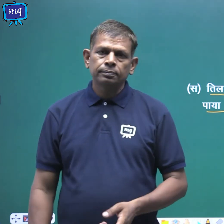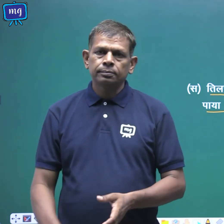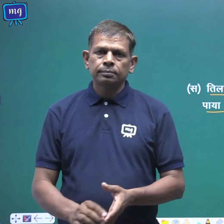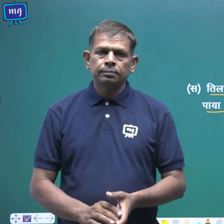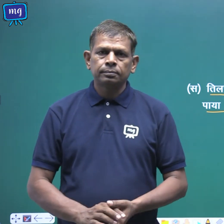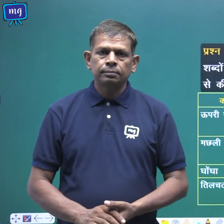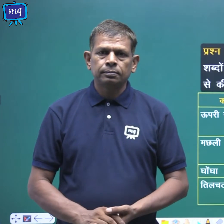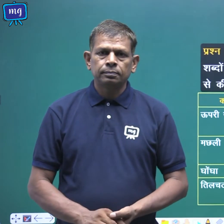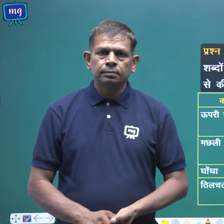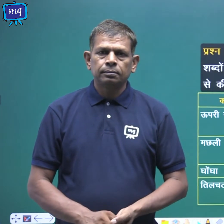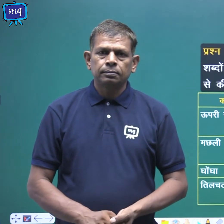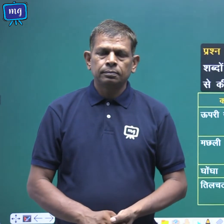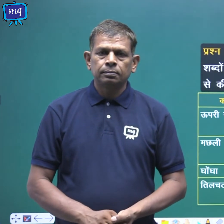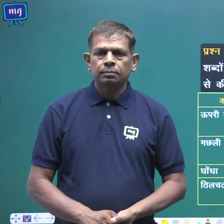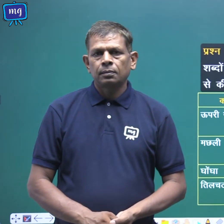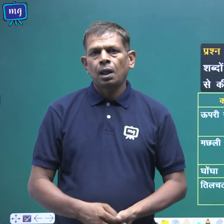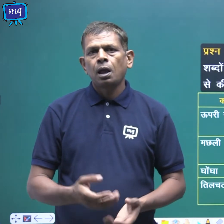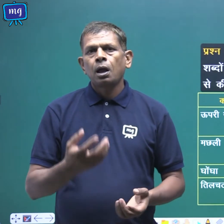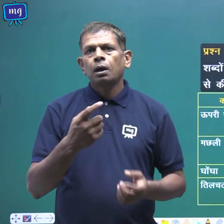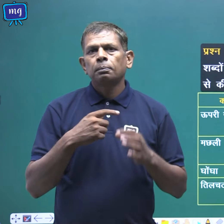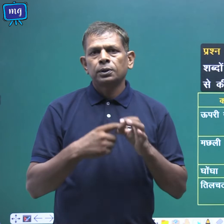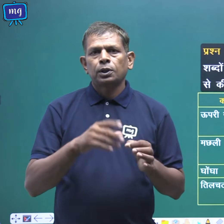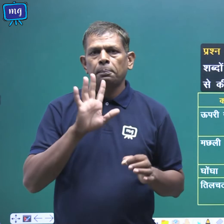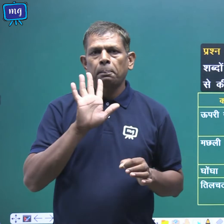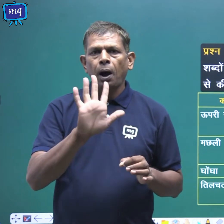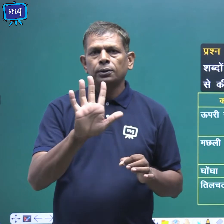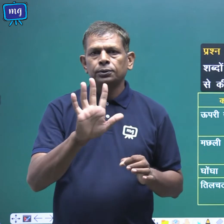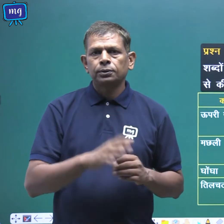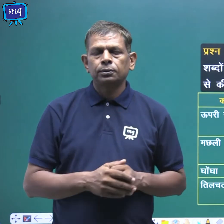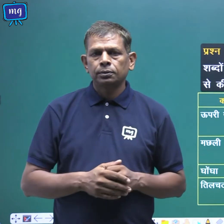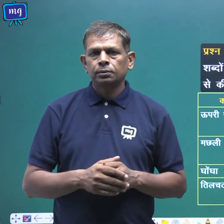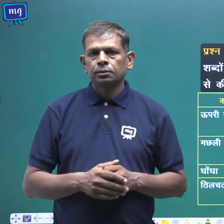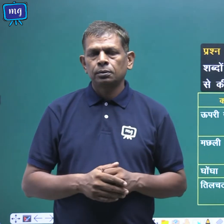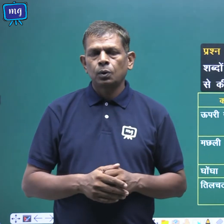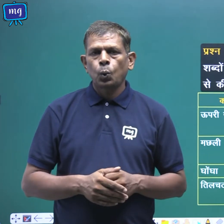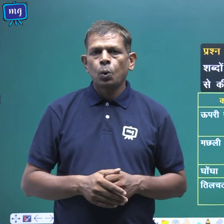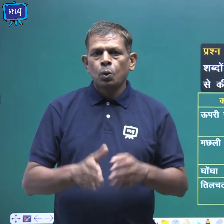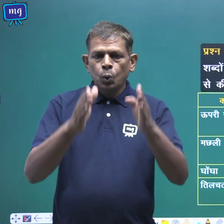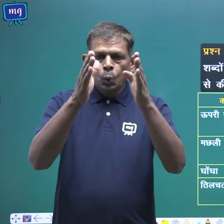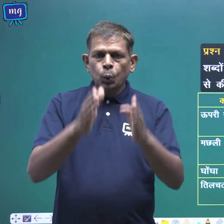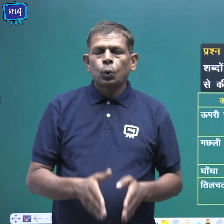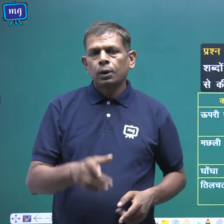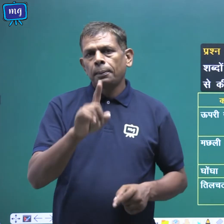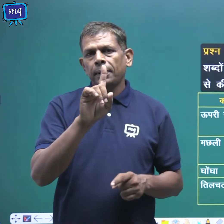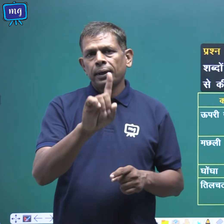प्रेश्न पाँच कॉलम एक में